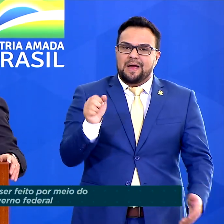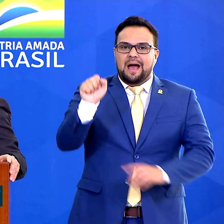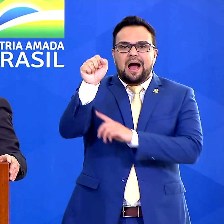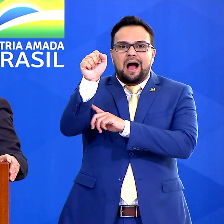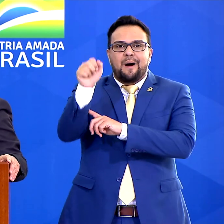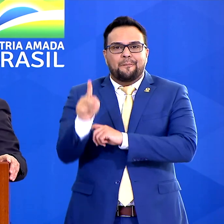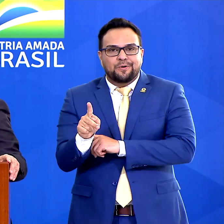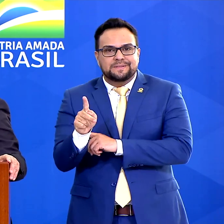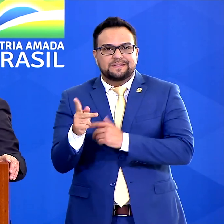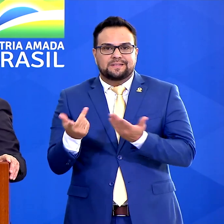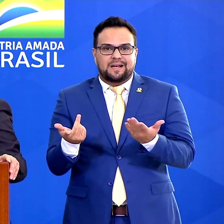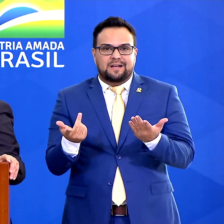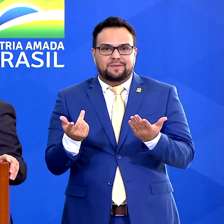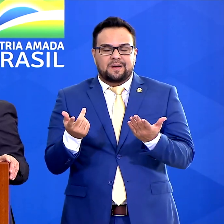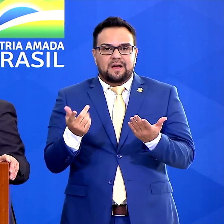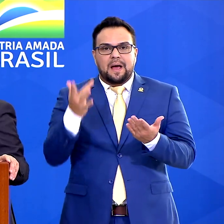aposentado, à pensionista.